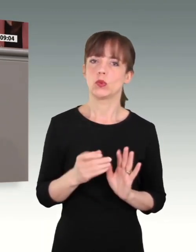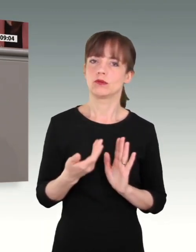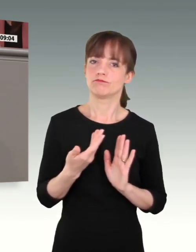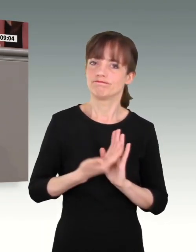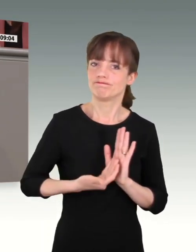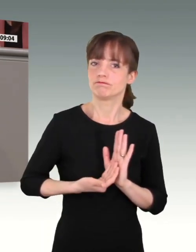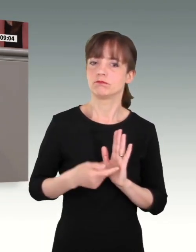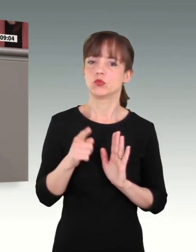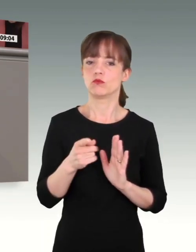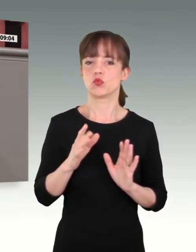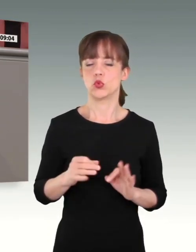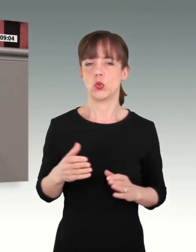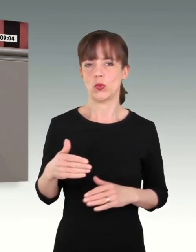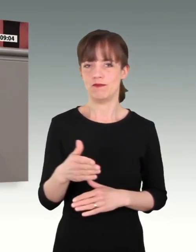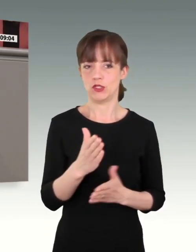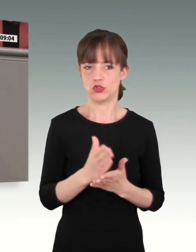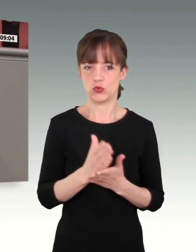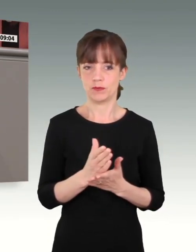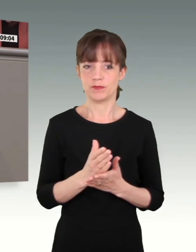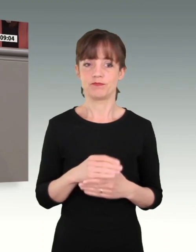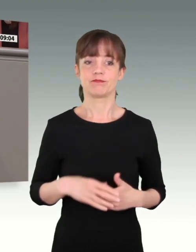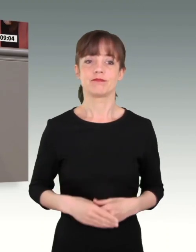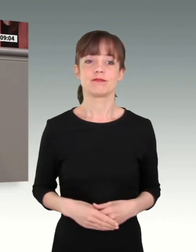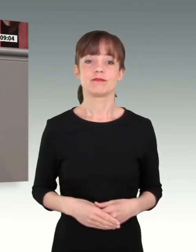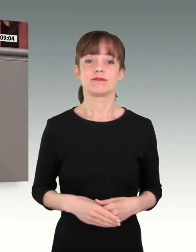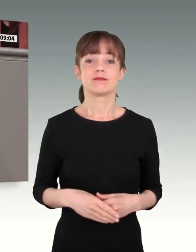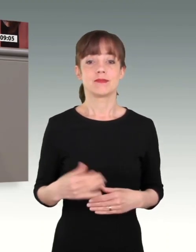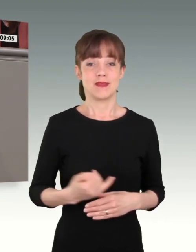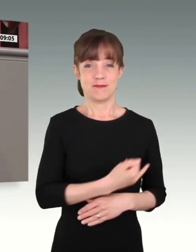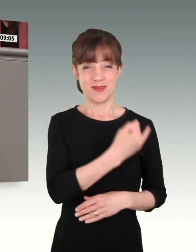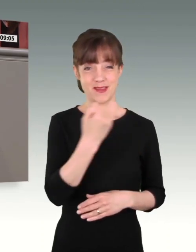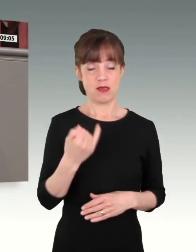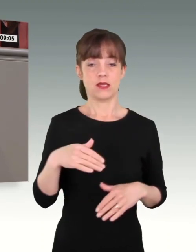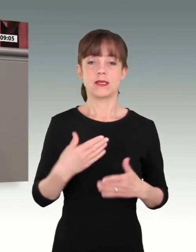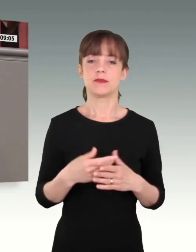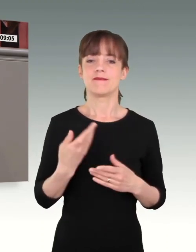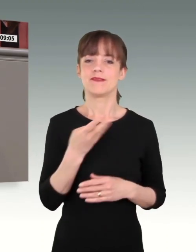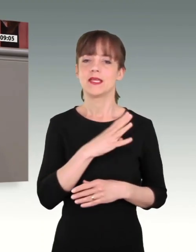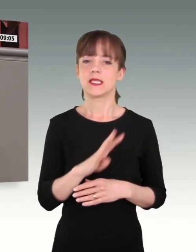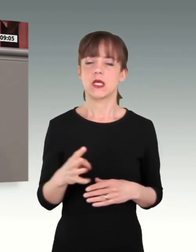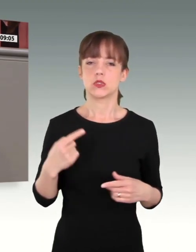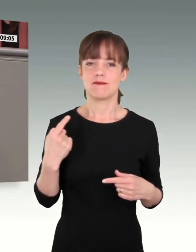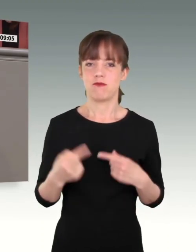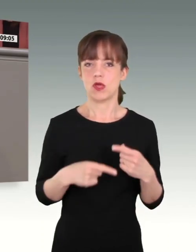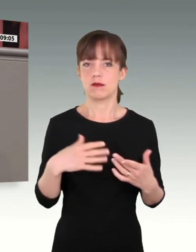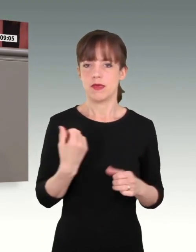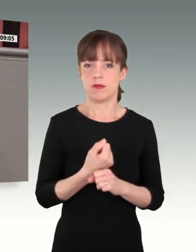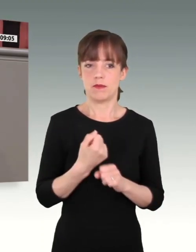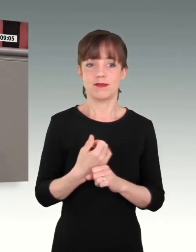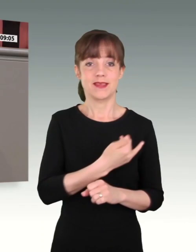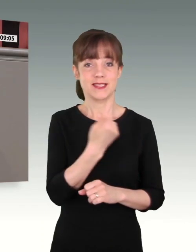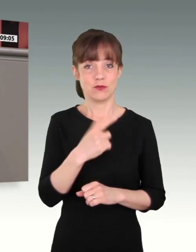Wir bearbeiten im Amt der Wehrbeauftragten im Jahr 4000 Vorgänge. Im Jahr 2021 waren das